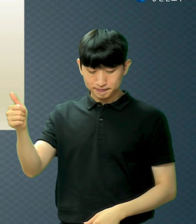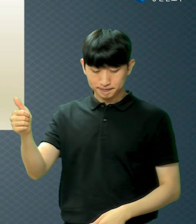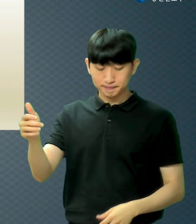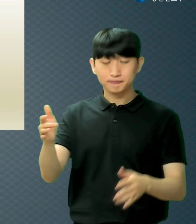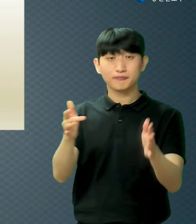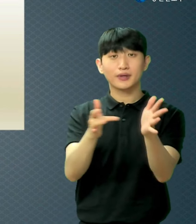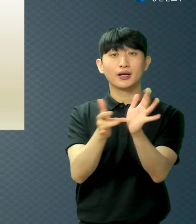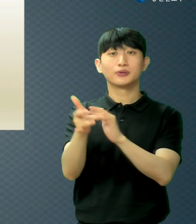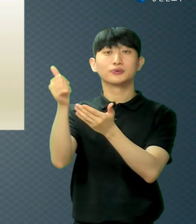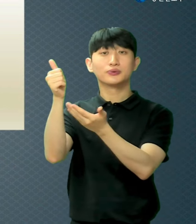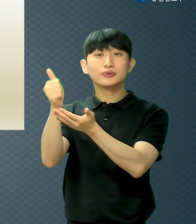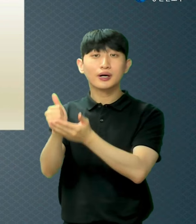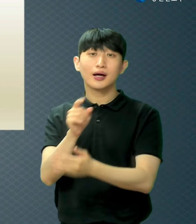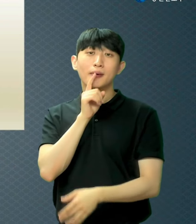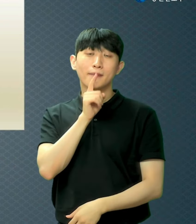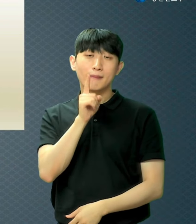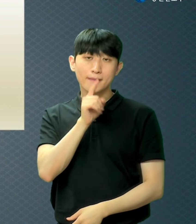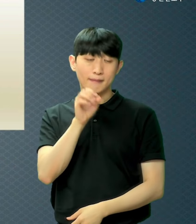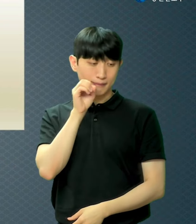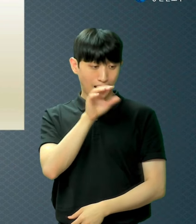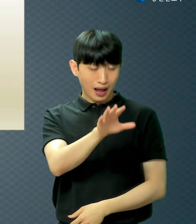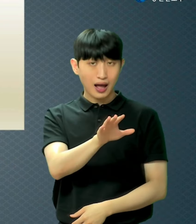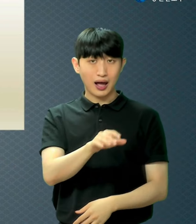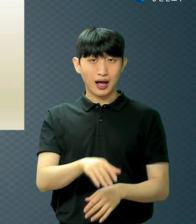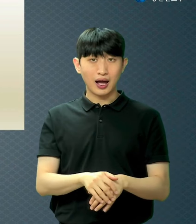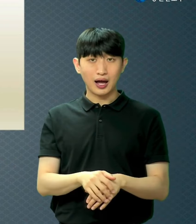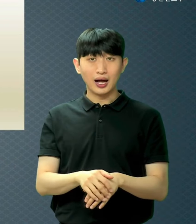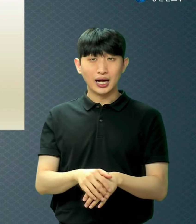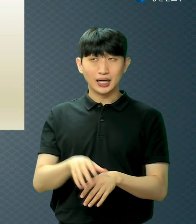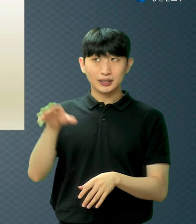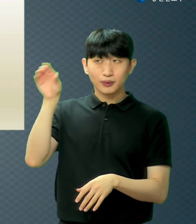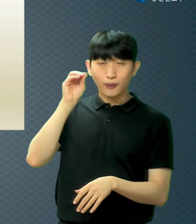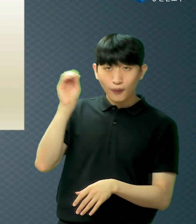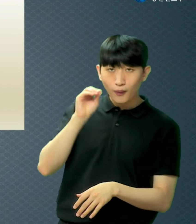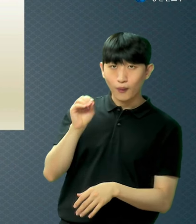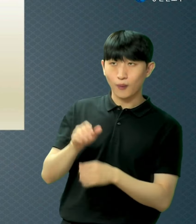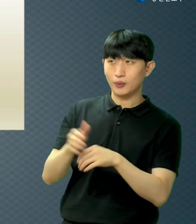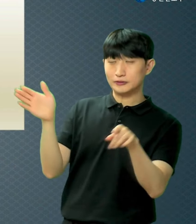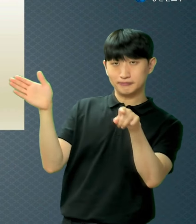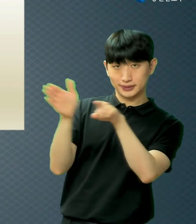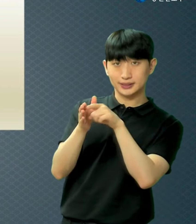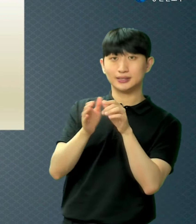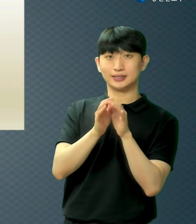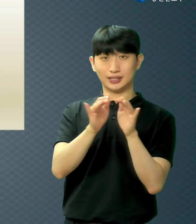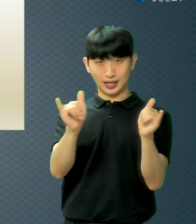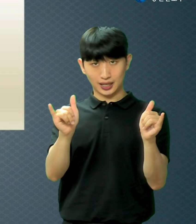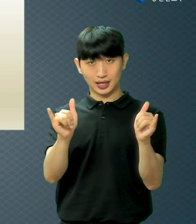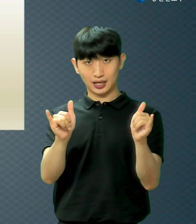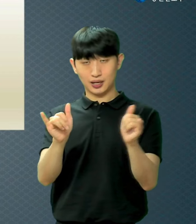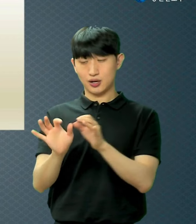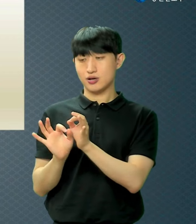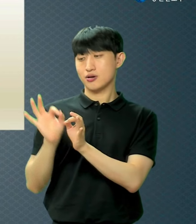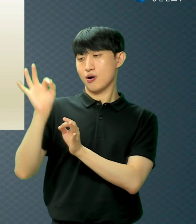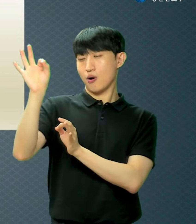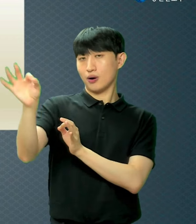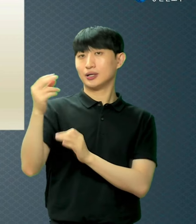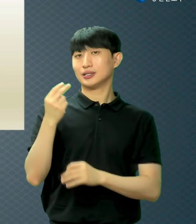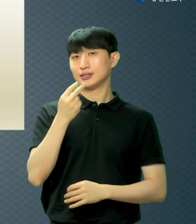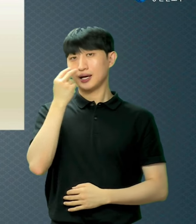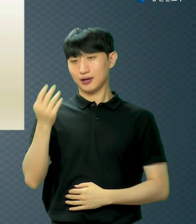예수님 말씀입니다 믿는 자는 영생을 얻었고